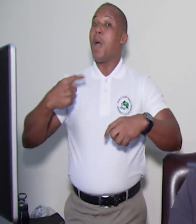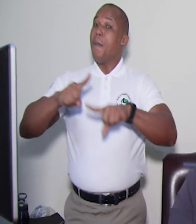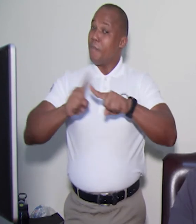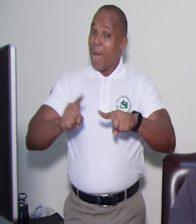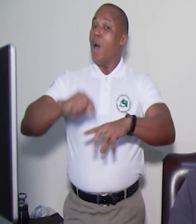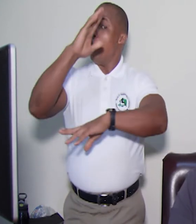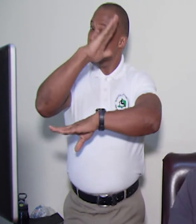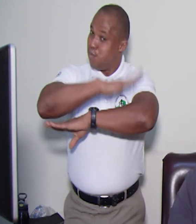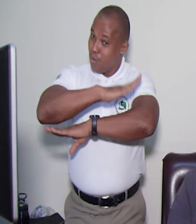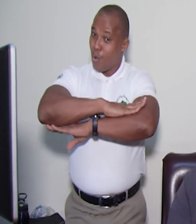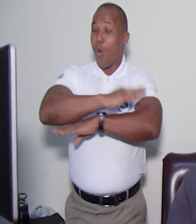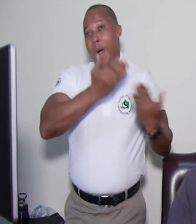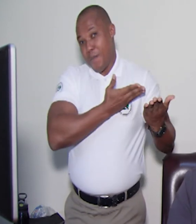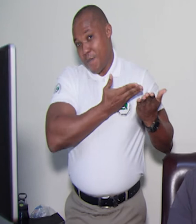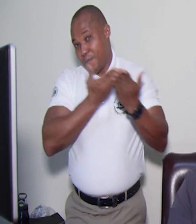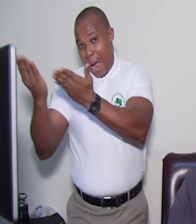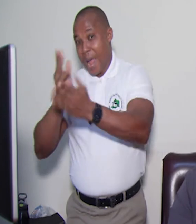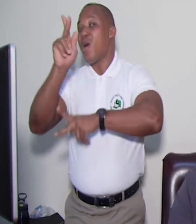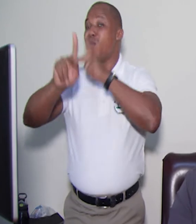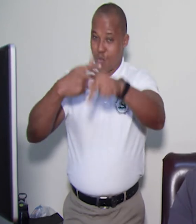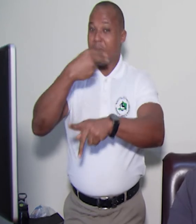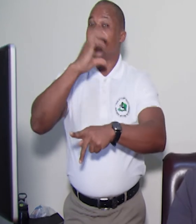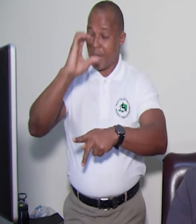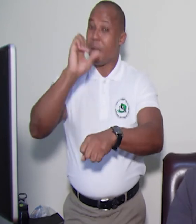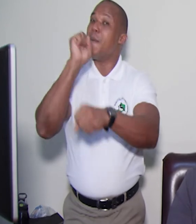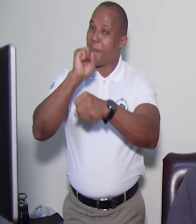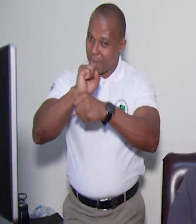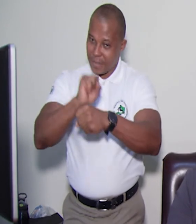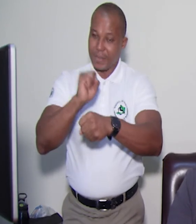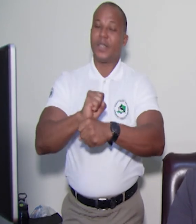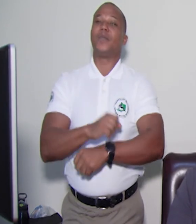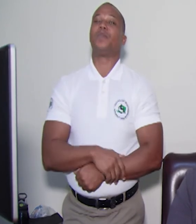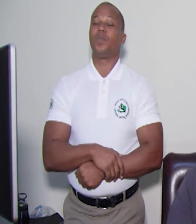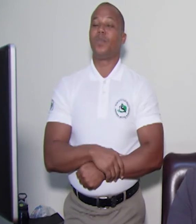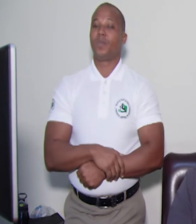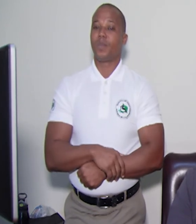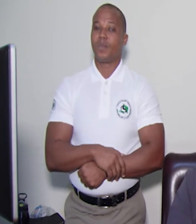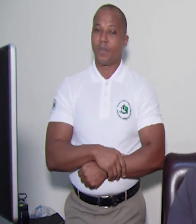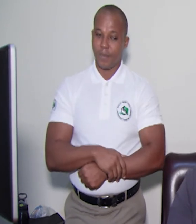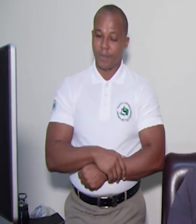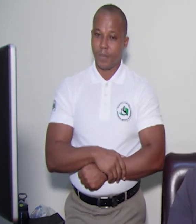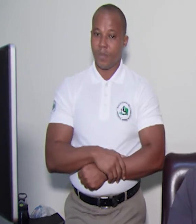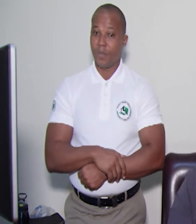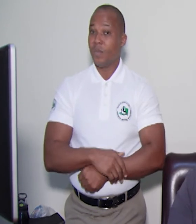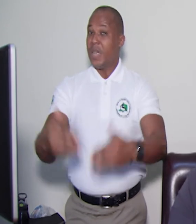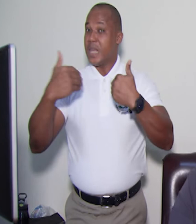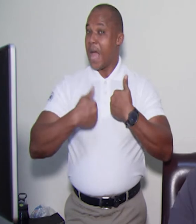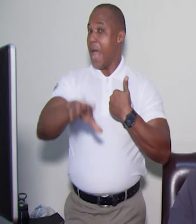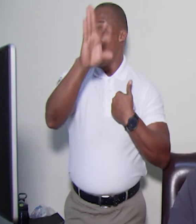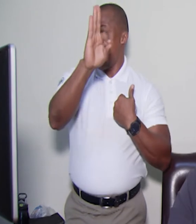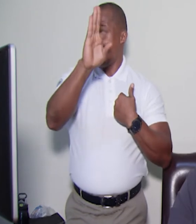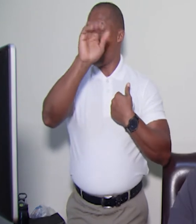chak jou an, menm l'o ke pa manje ke yo te ka souete jwen nan. E, an plus, genye fayes, ki